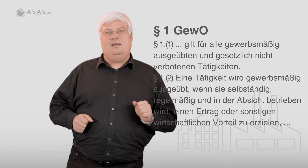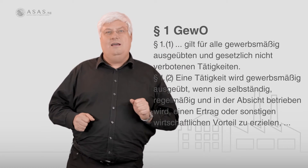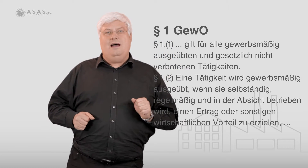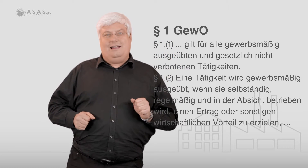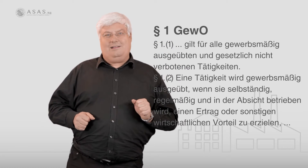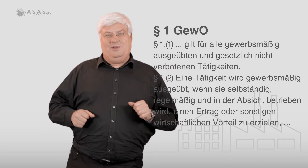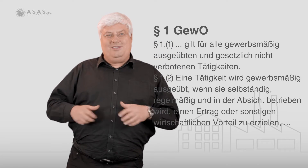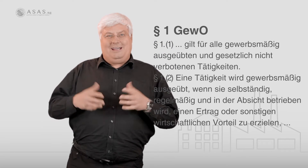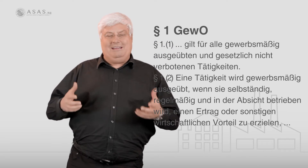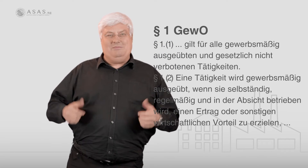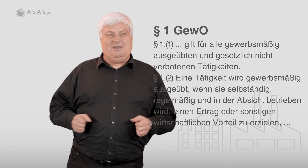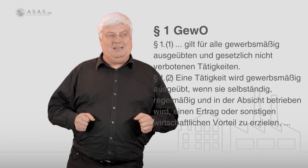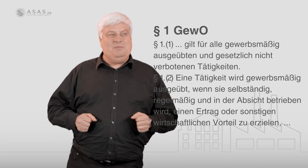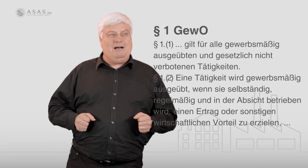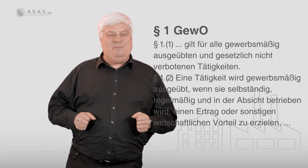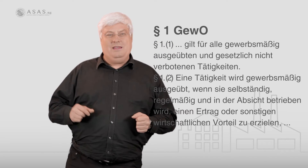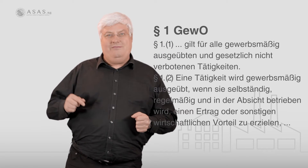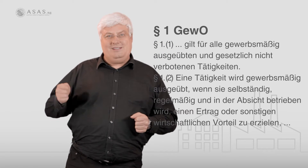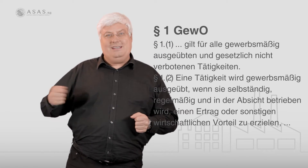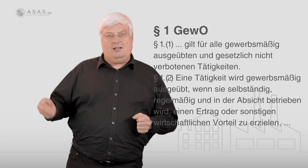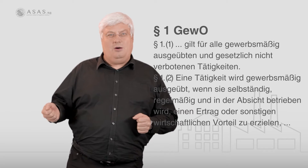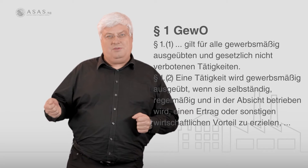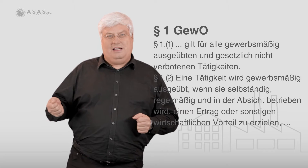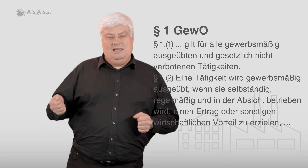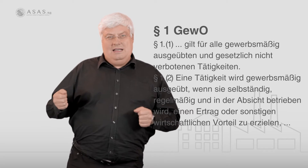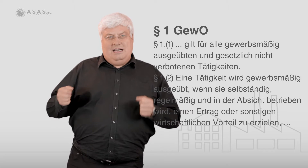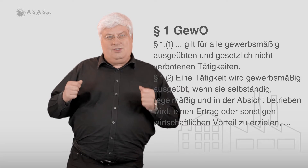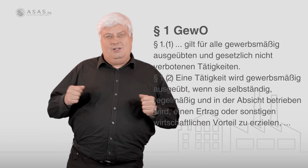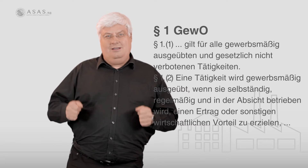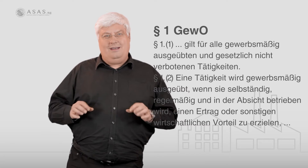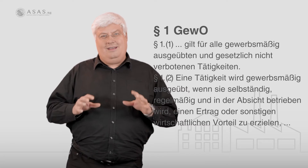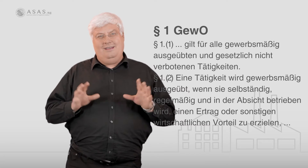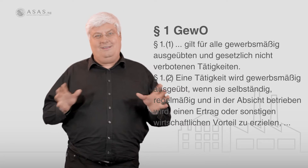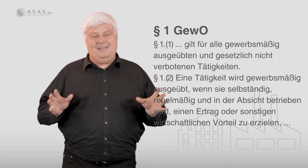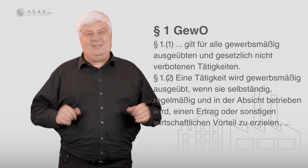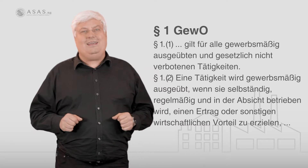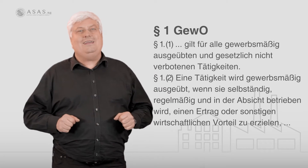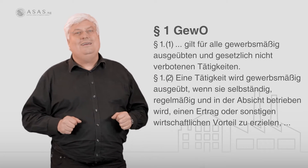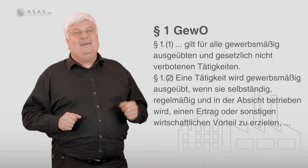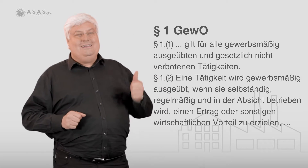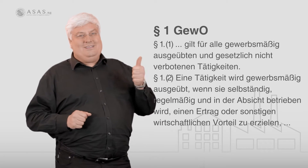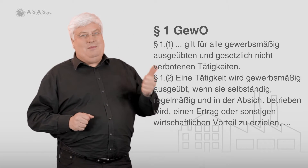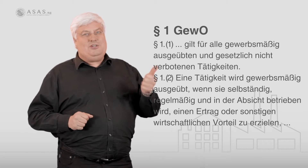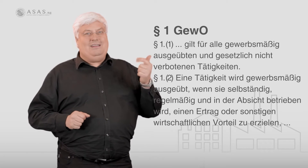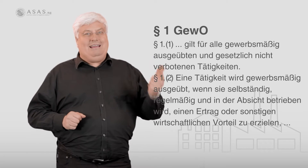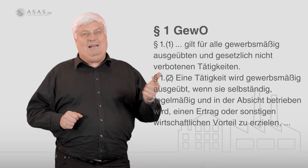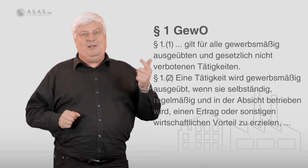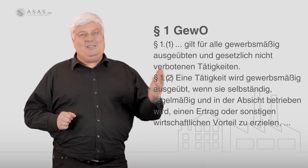Handel mit Zigaretten betrieben haben, wenn es nicht erlaubt war. Also eine Tätigkeit, die selbstständig, regelmäßig,